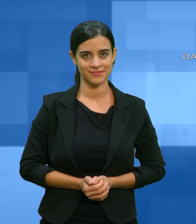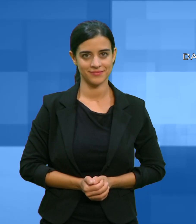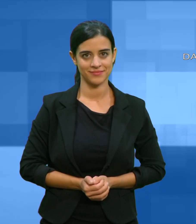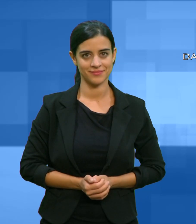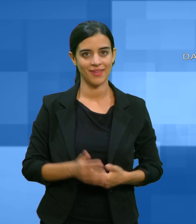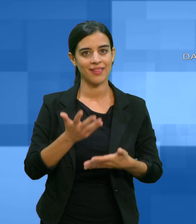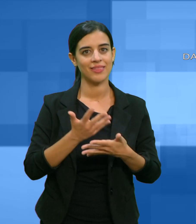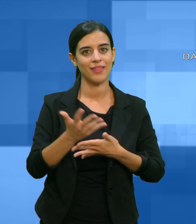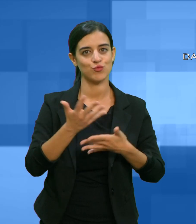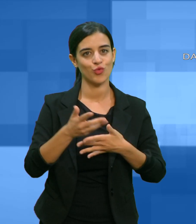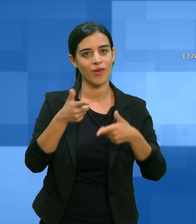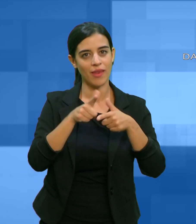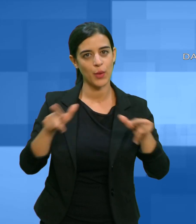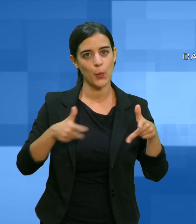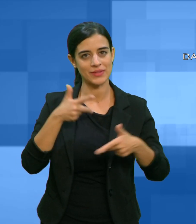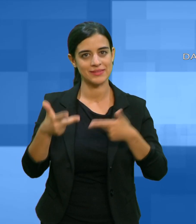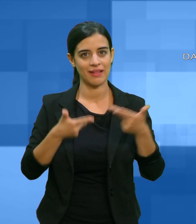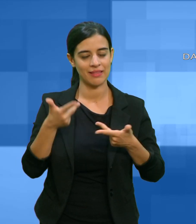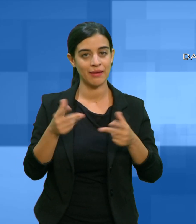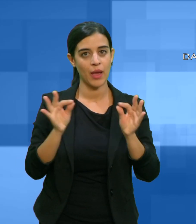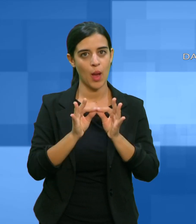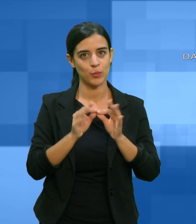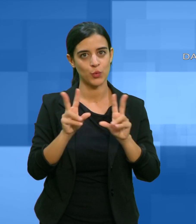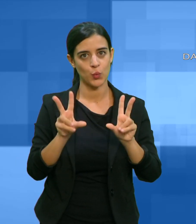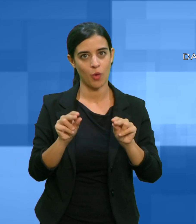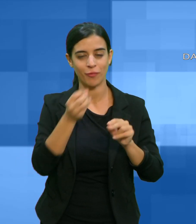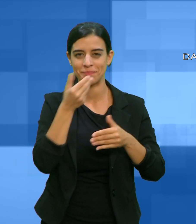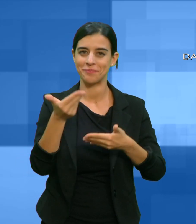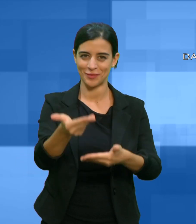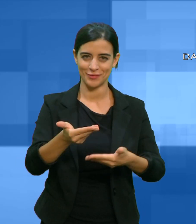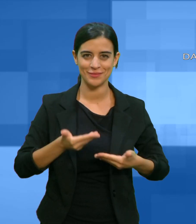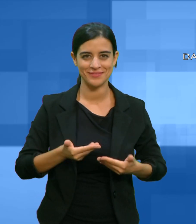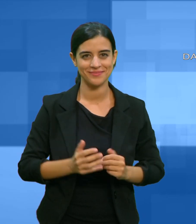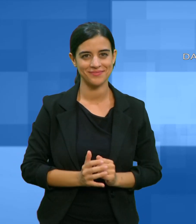Benvenuti a questa nuova edizione del telegiornale nella lingua dei segni.